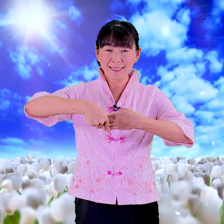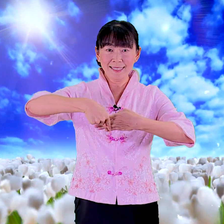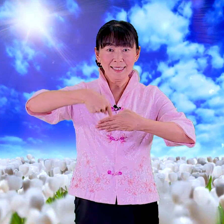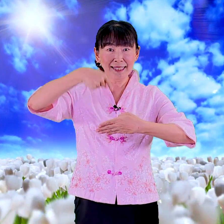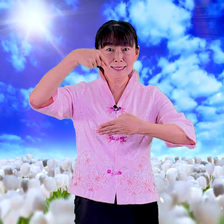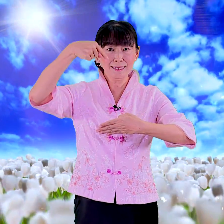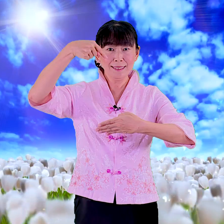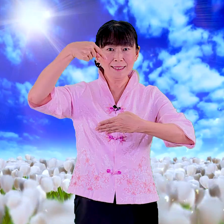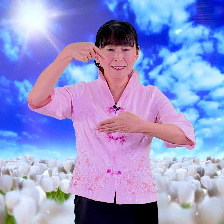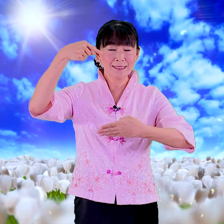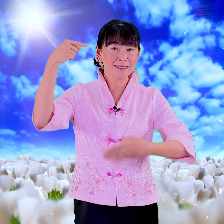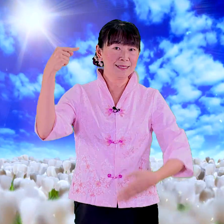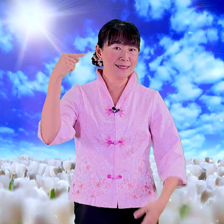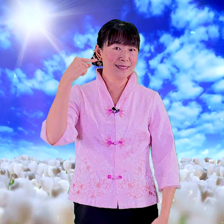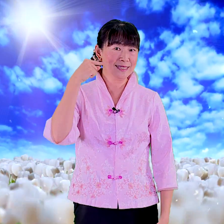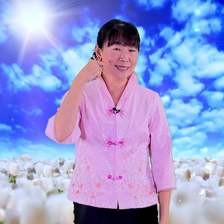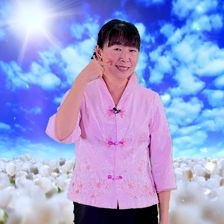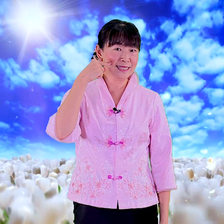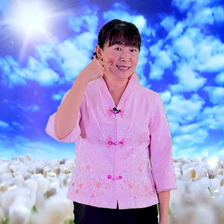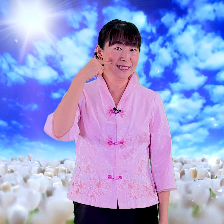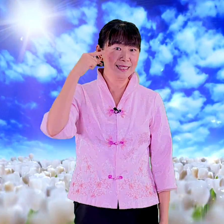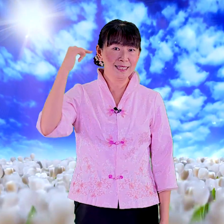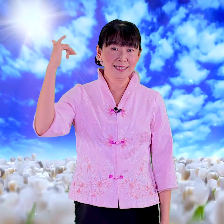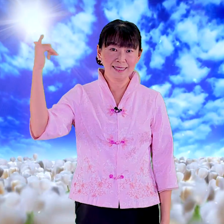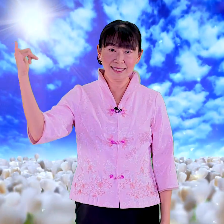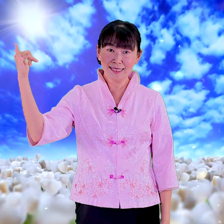亲其亲